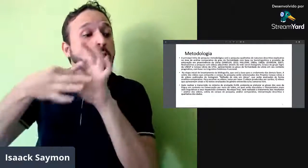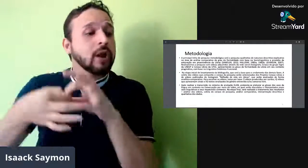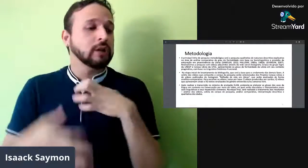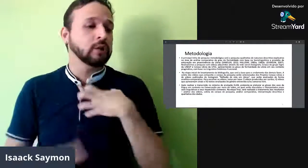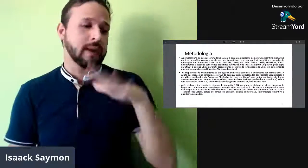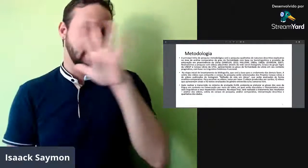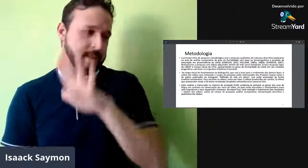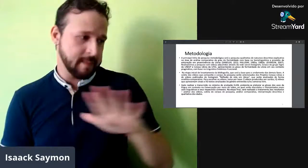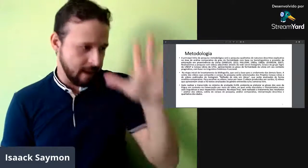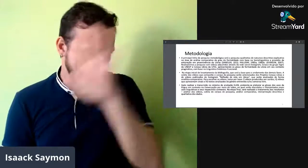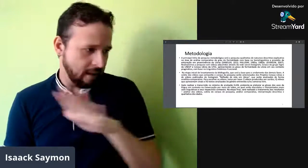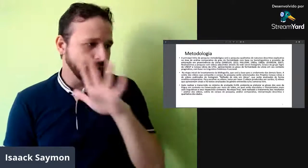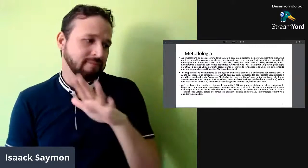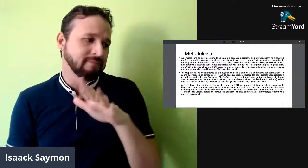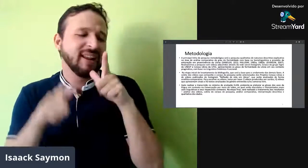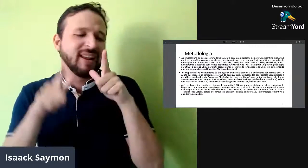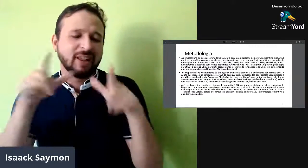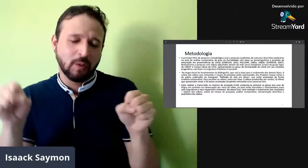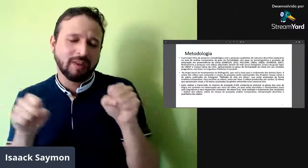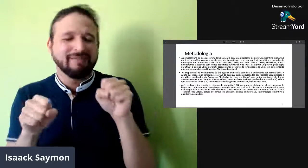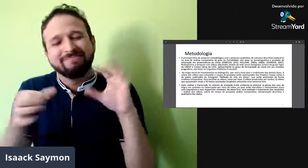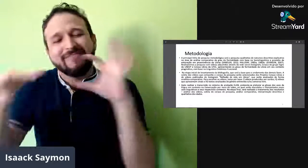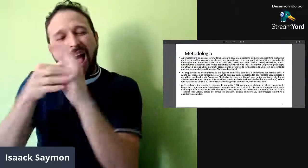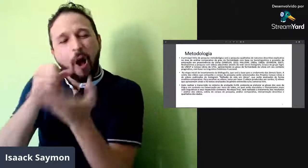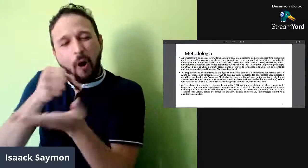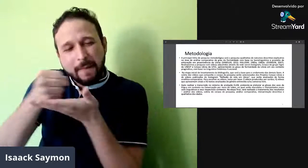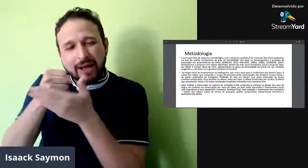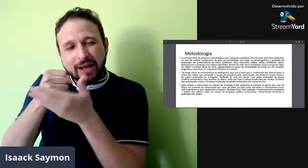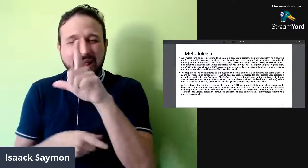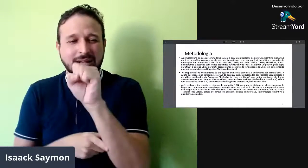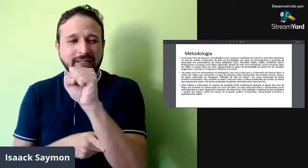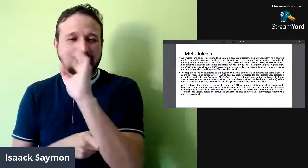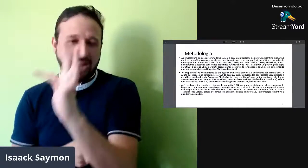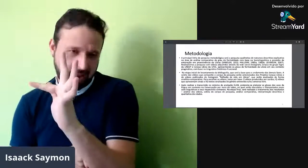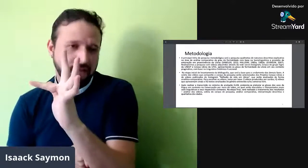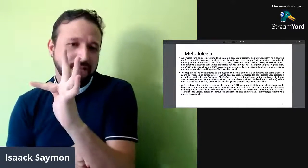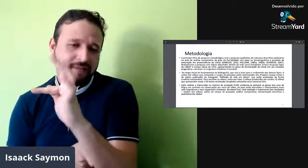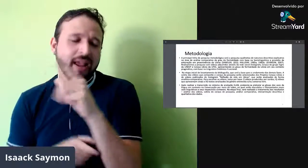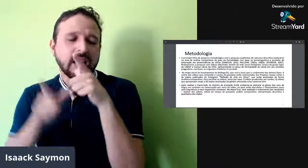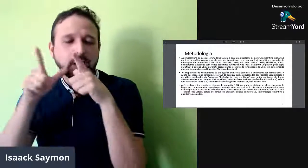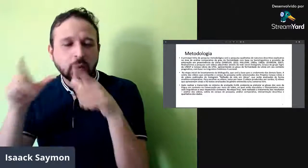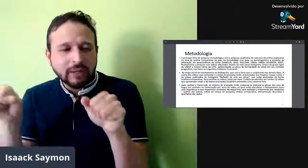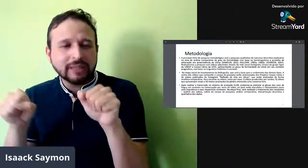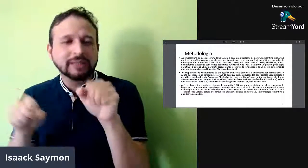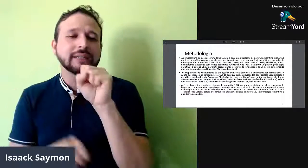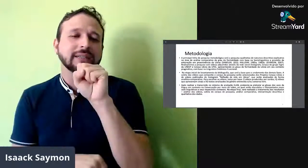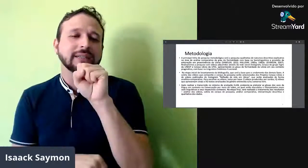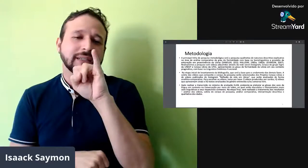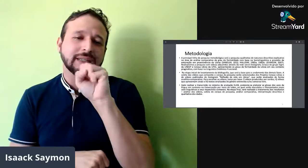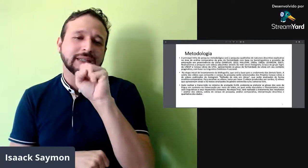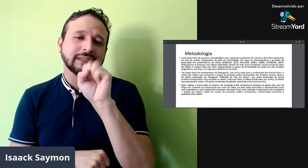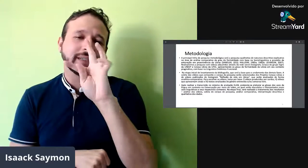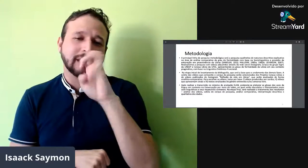Libras no contexto pragmático, que tem uma base linguística sistêmico-funcional, LSF.